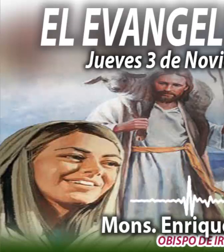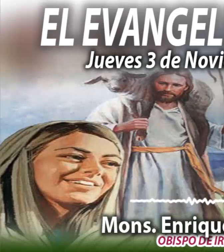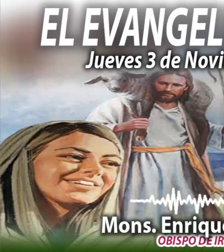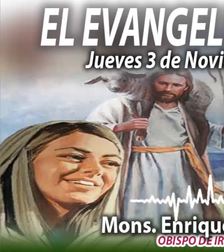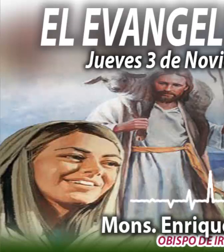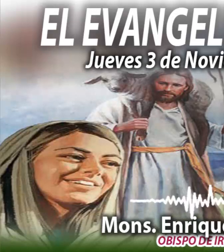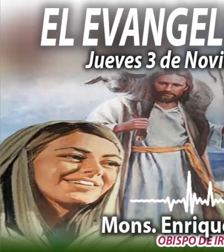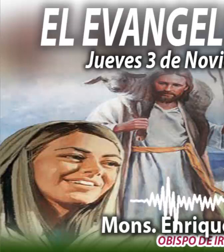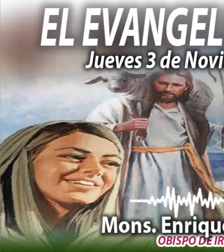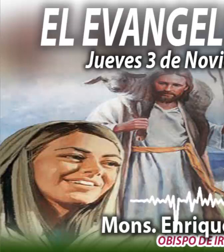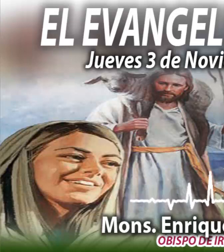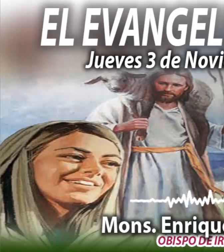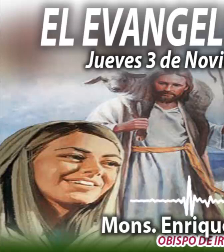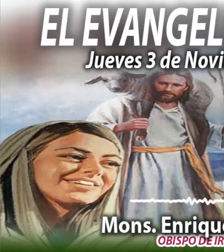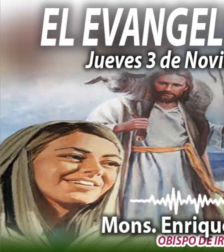Esperanza.